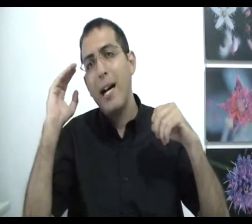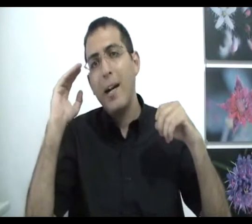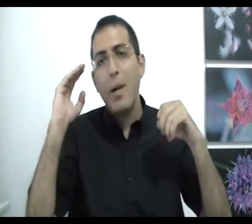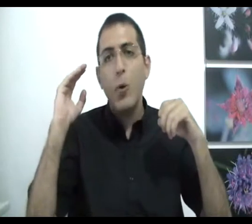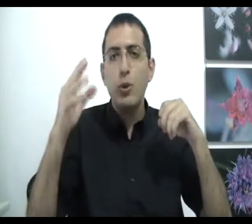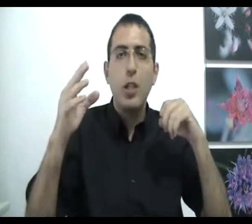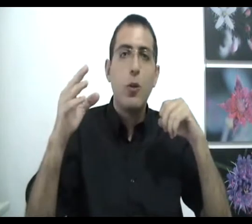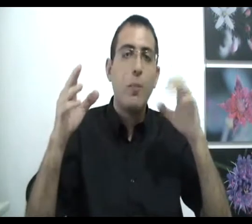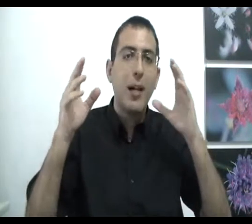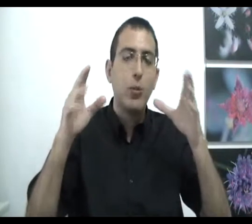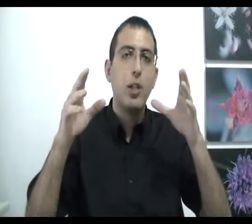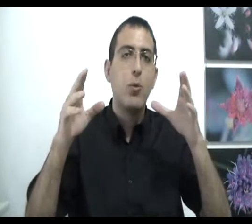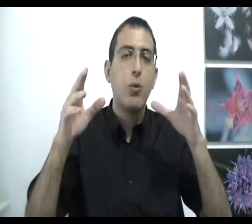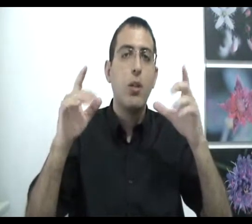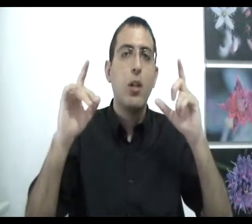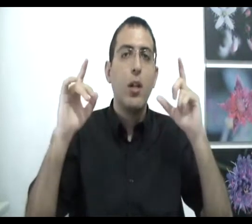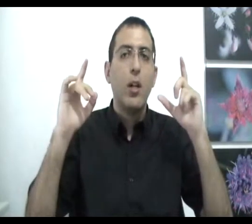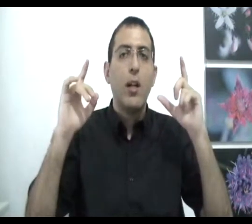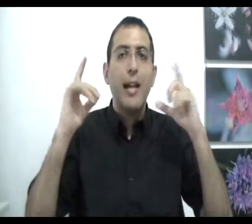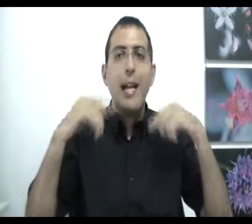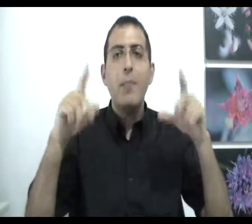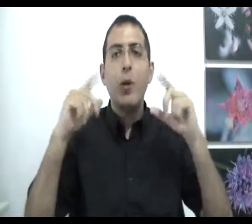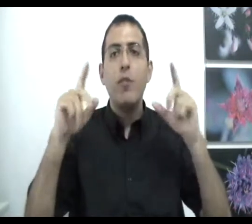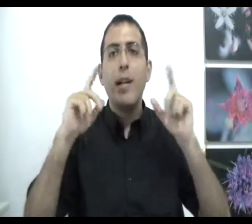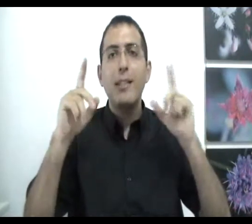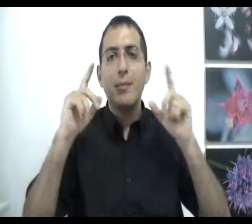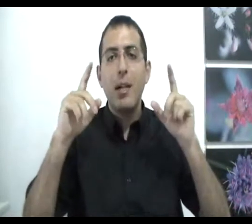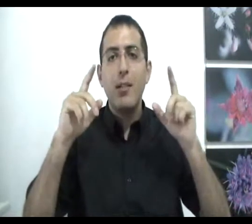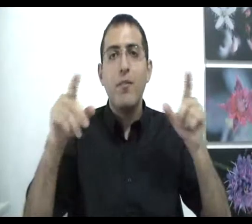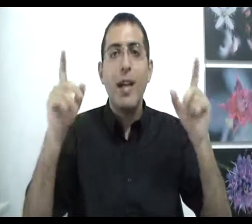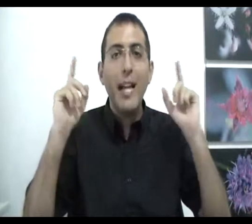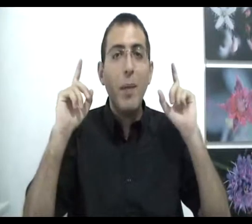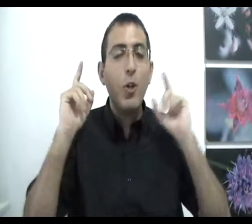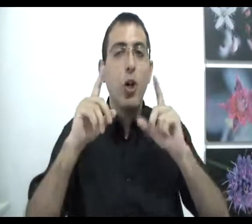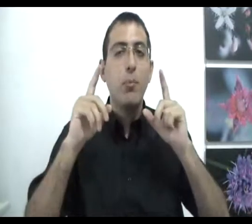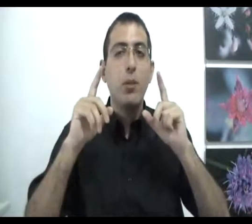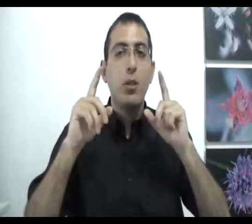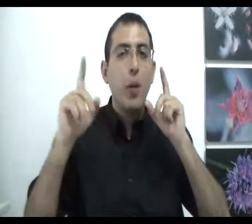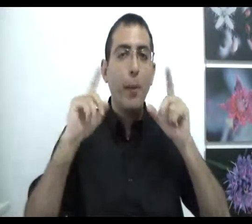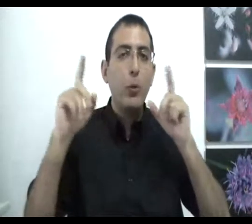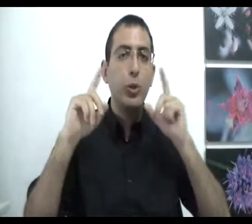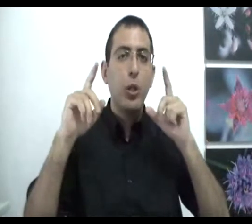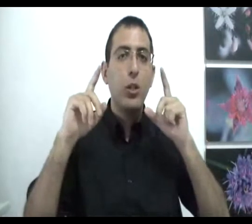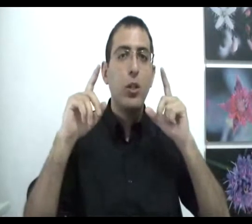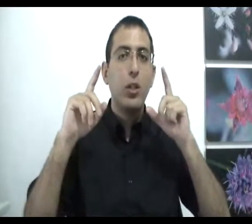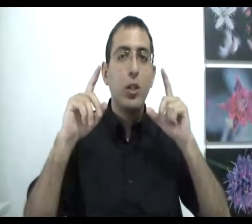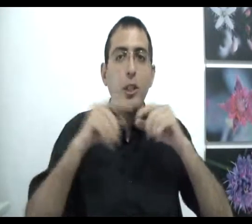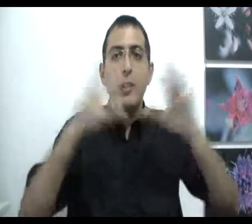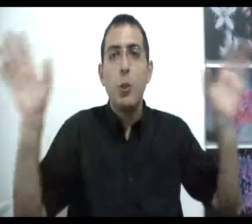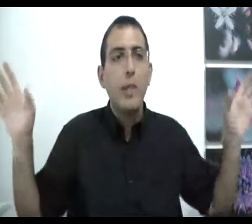שבמהות של הכל באחדות של הכל אין מקום ואין זמן ואין מקום לא פירושו שאין שום